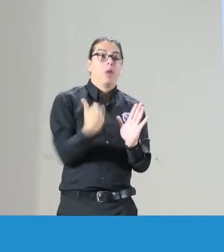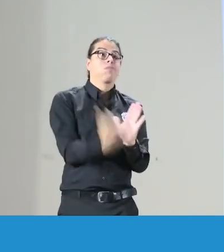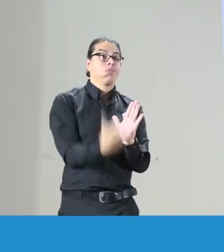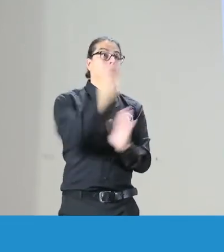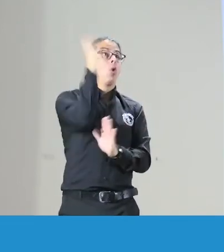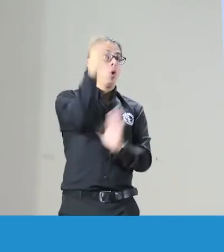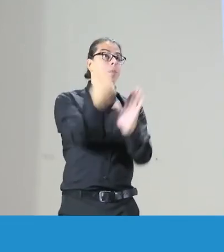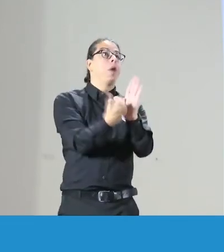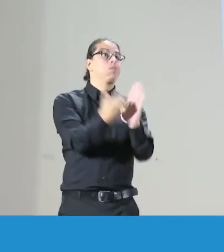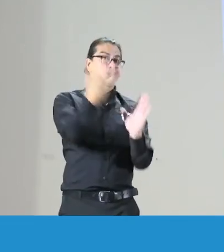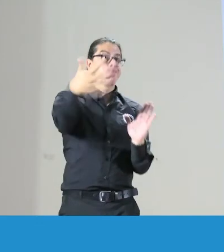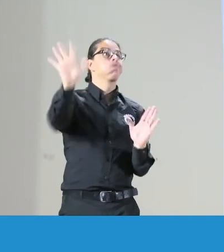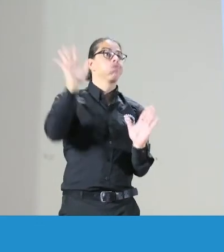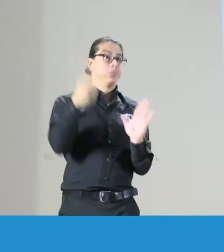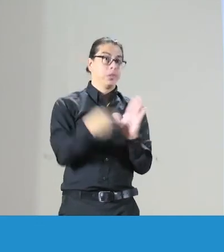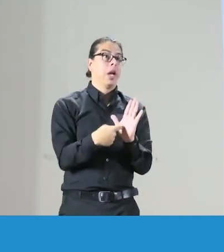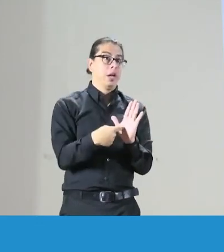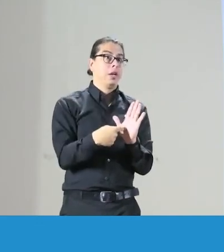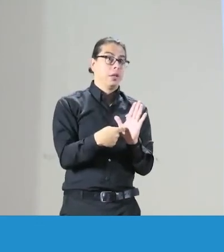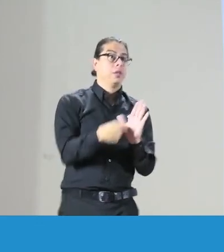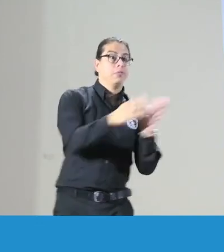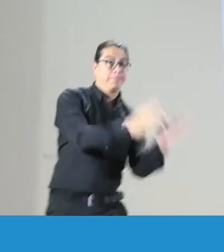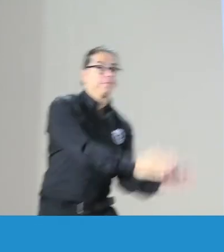y era el código de ética de Colombia ya se tenía